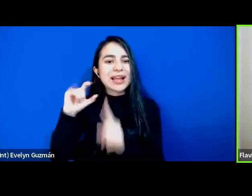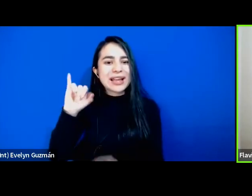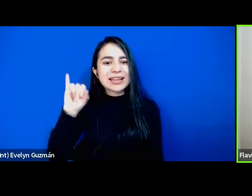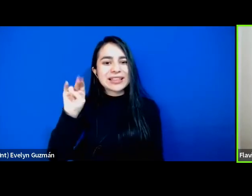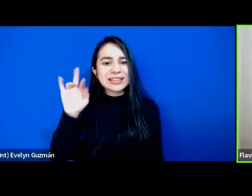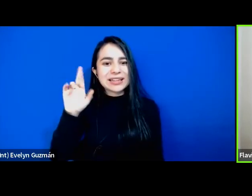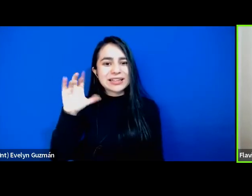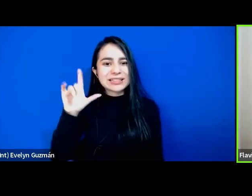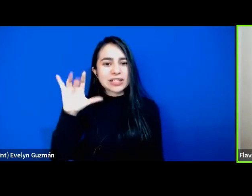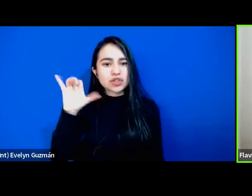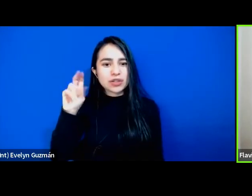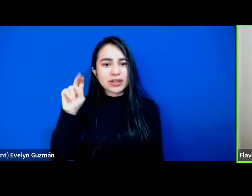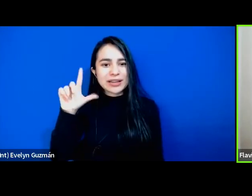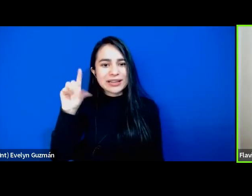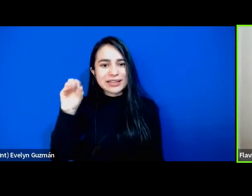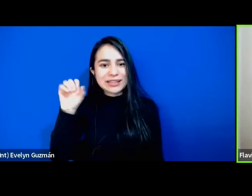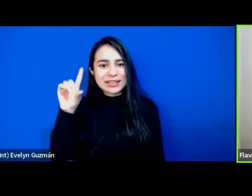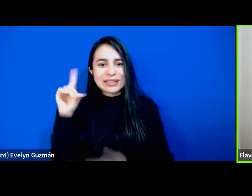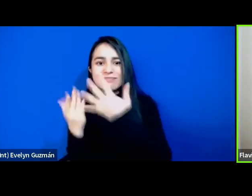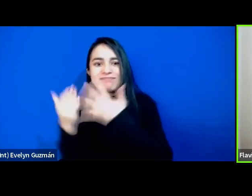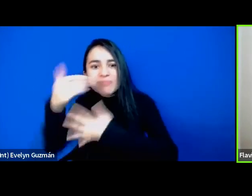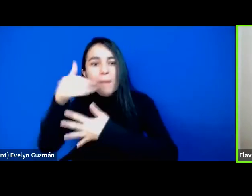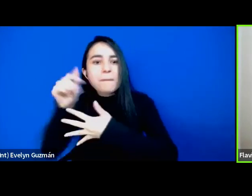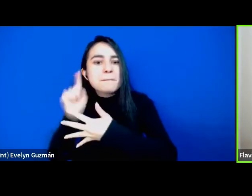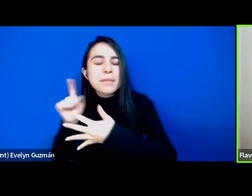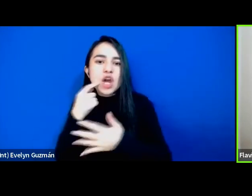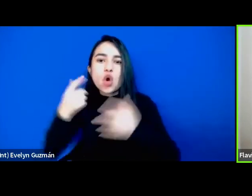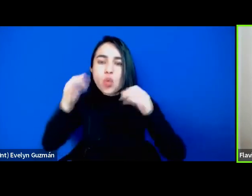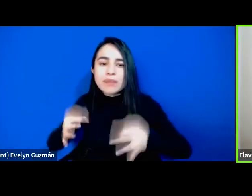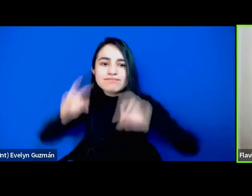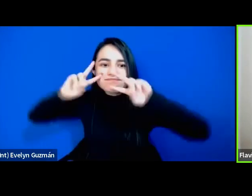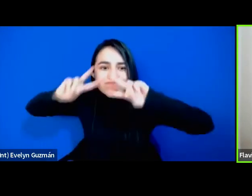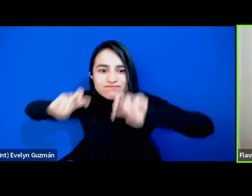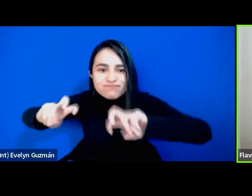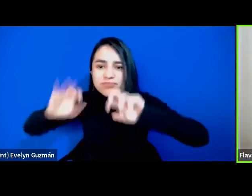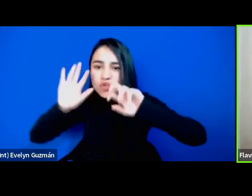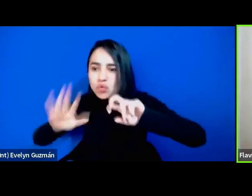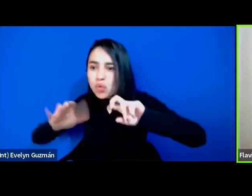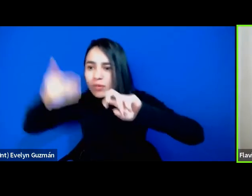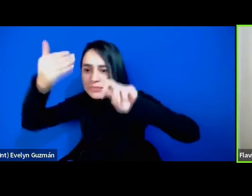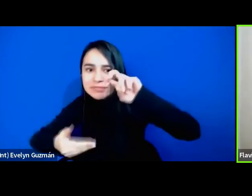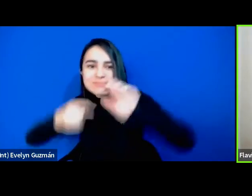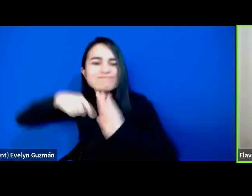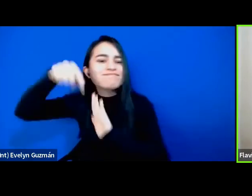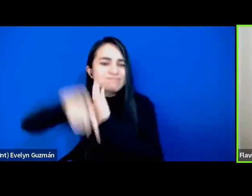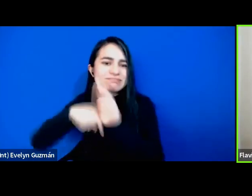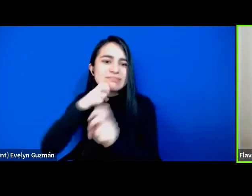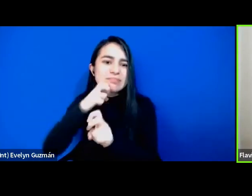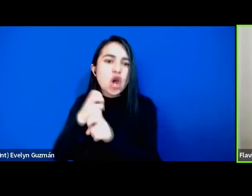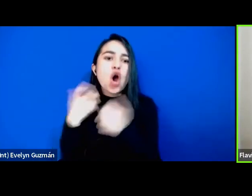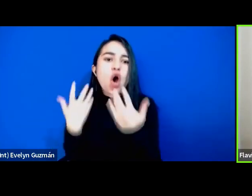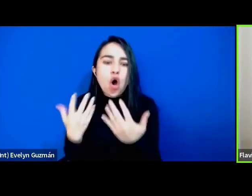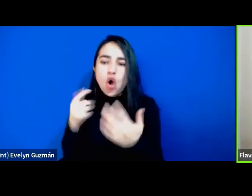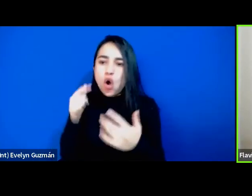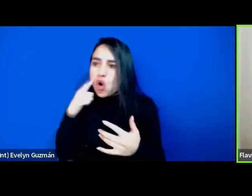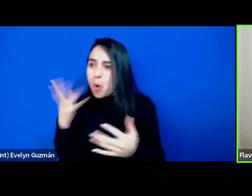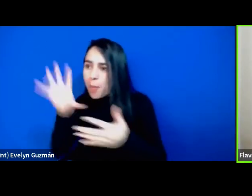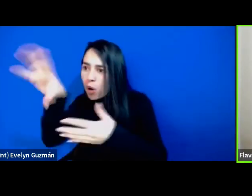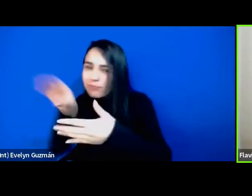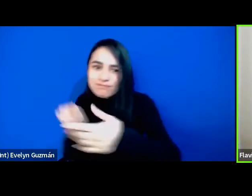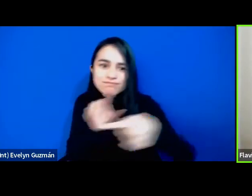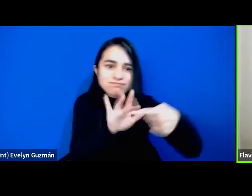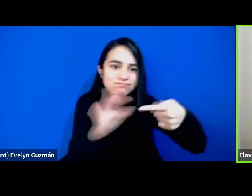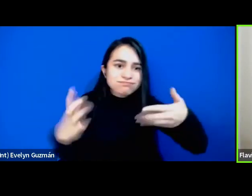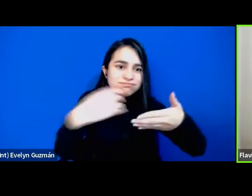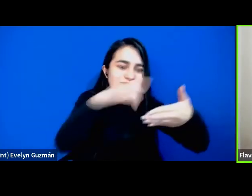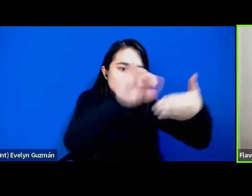complejo hacer una pesquisa, una investigación, una operacionalización de